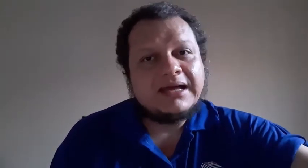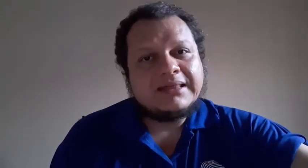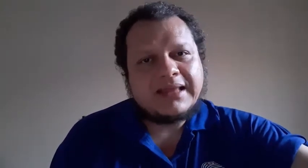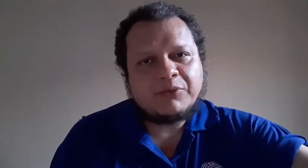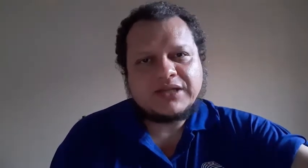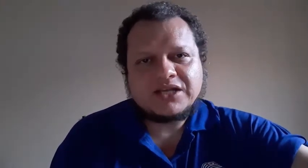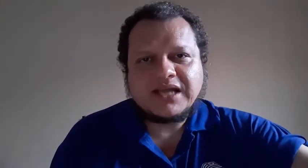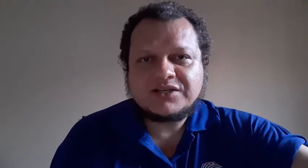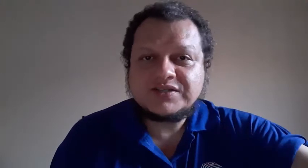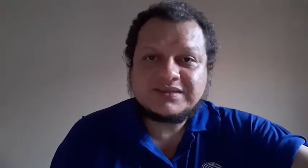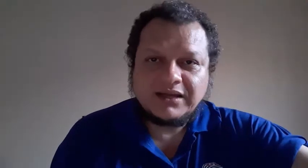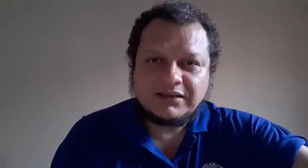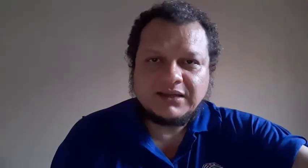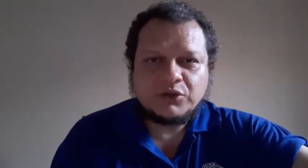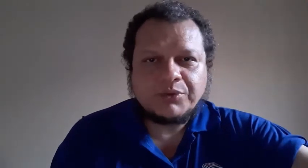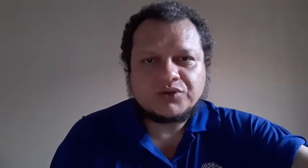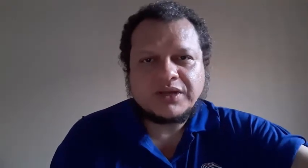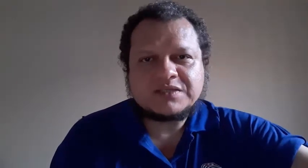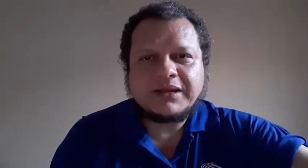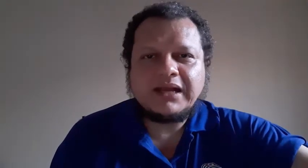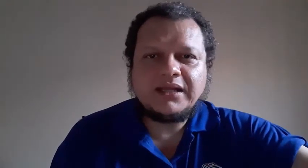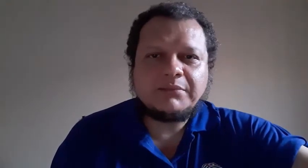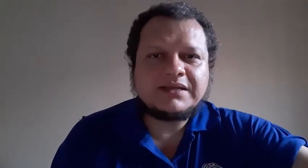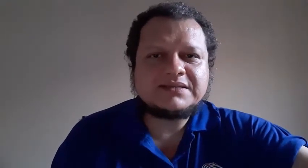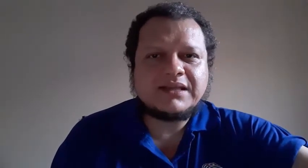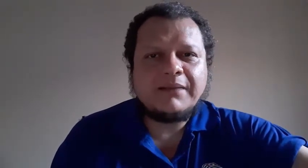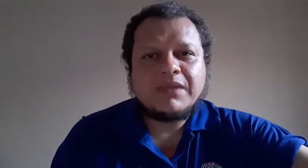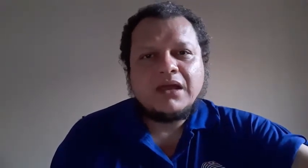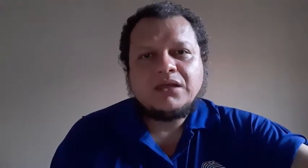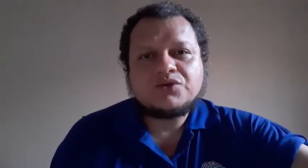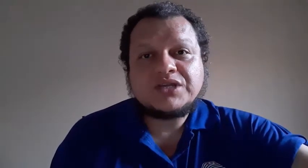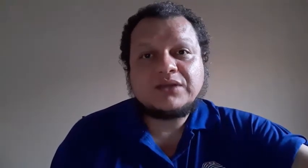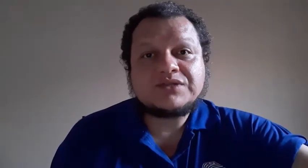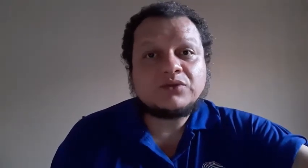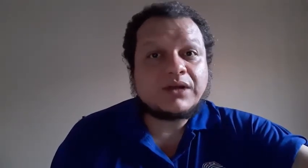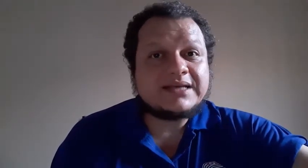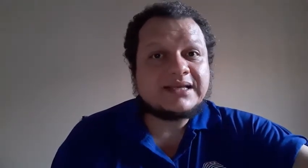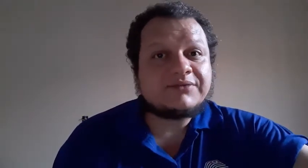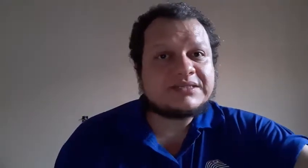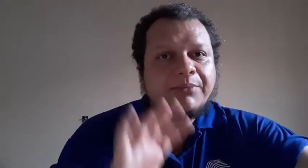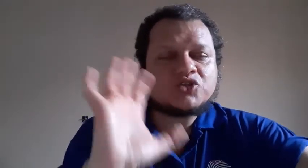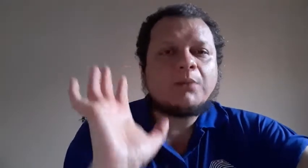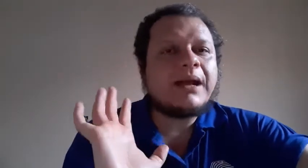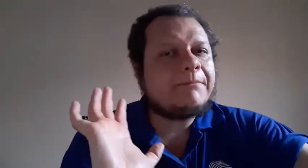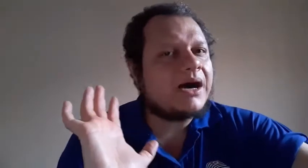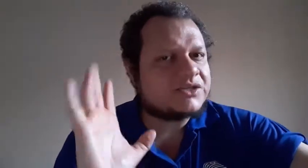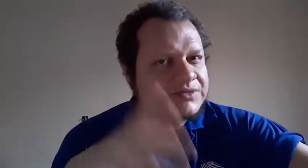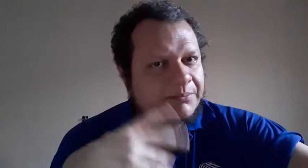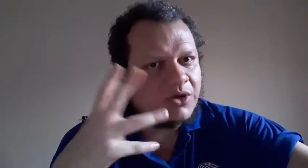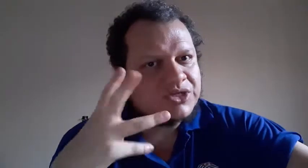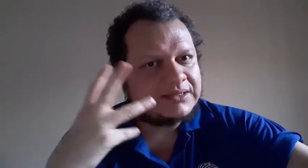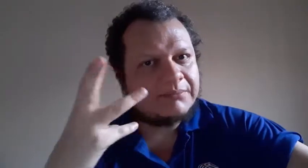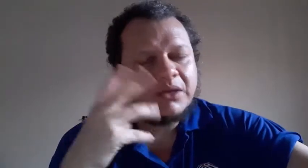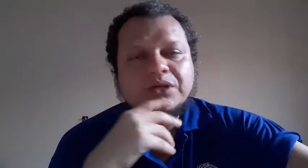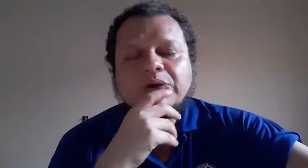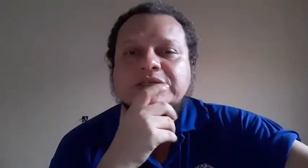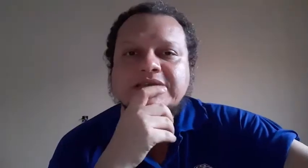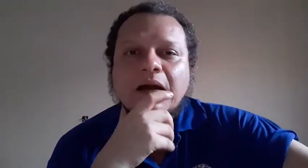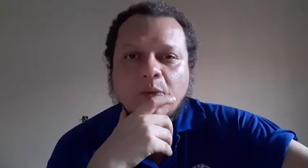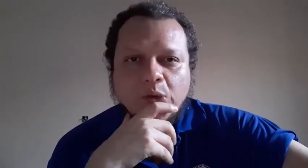Na modalidade escrita, do português para libras, tá? E os direitos autorais ainda você pode cobrar parte. Você pode ainda meio que negociar com o